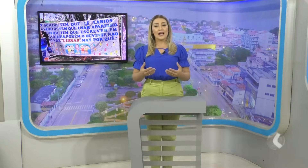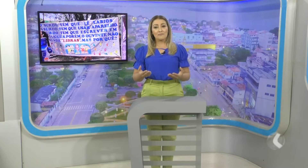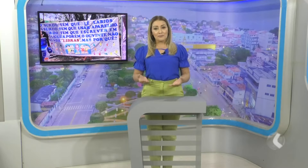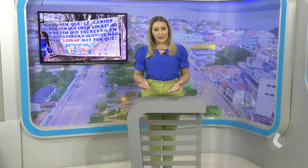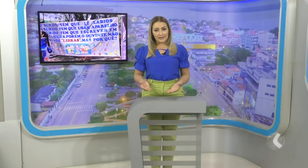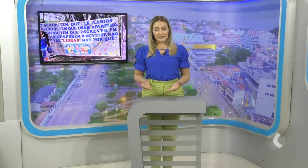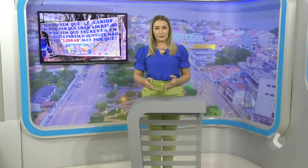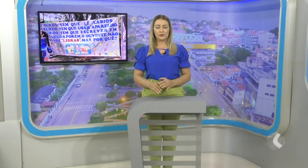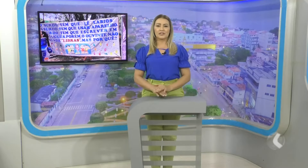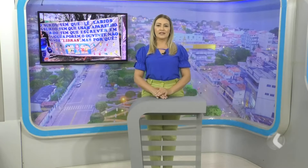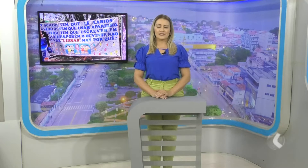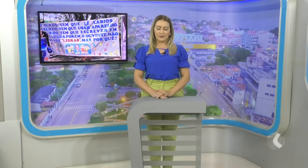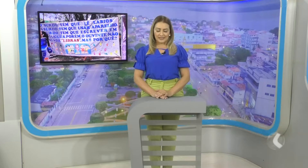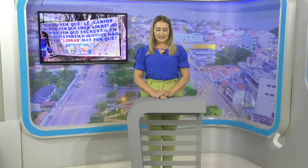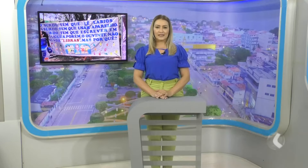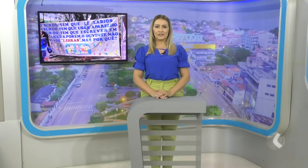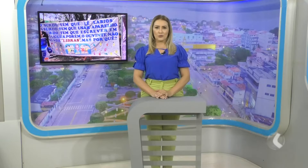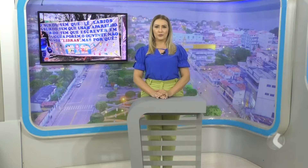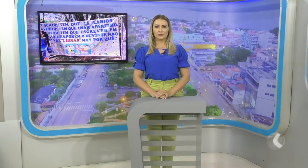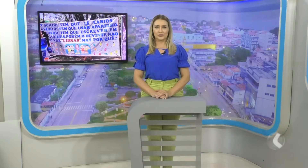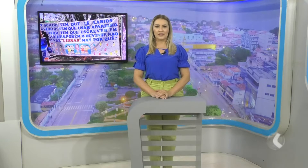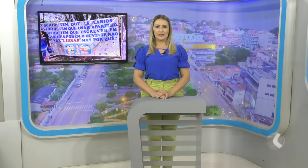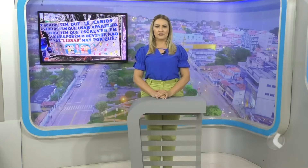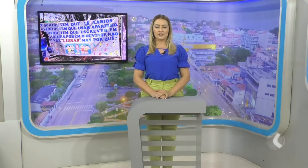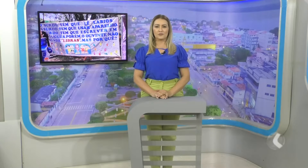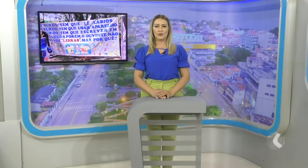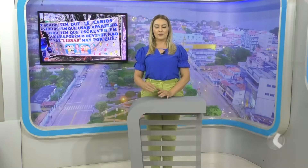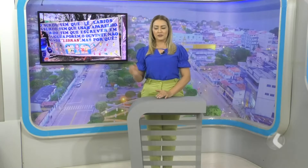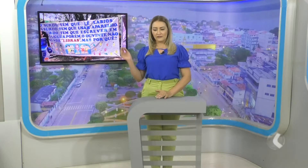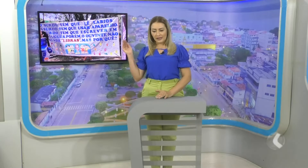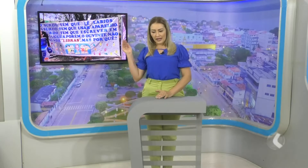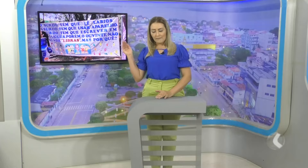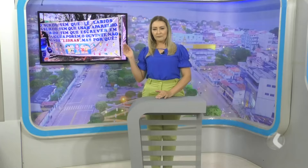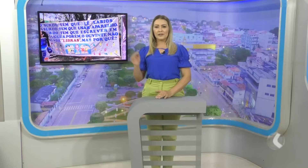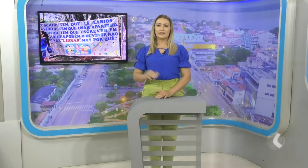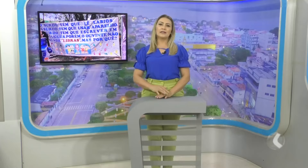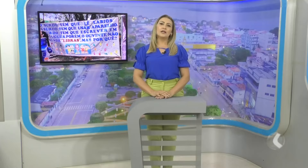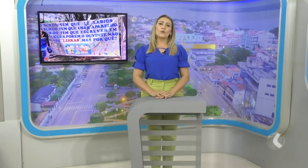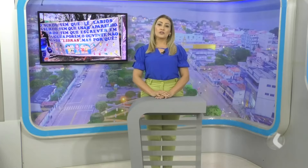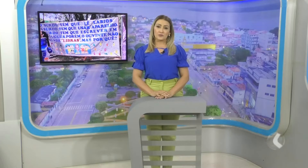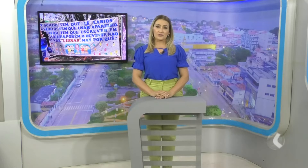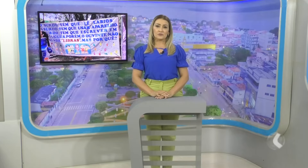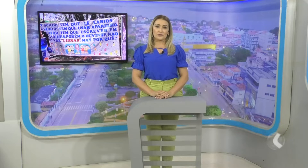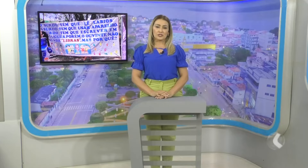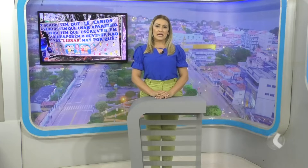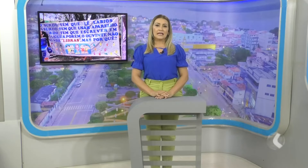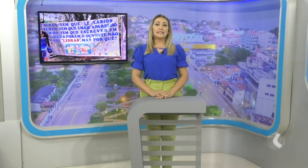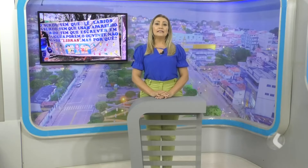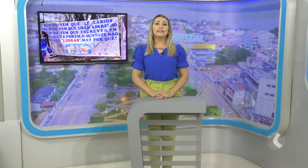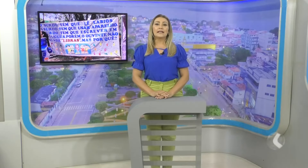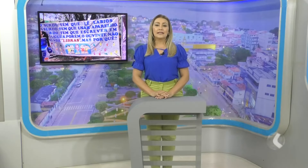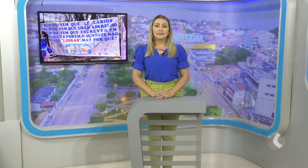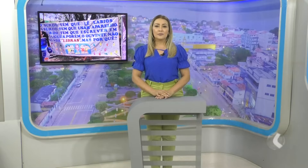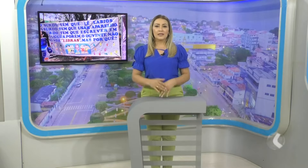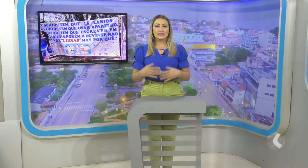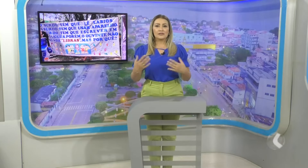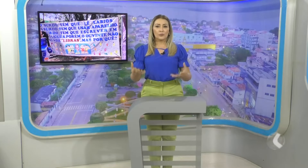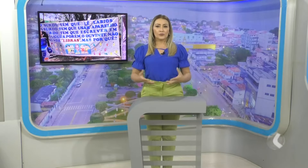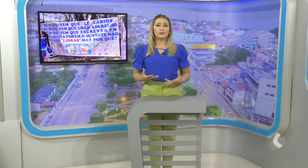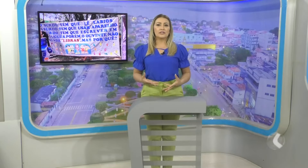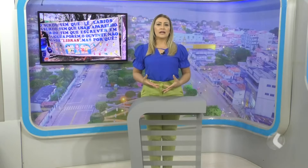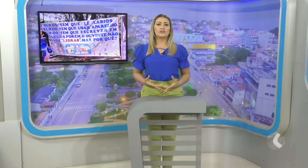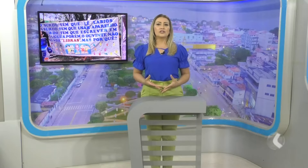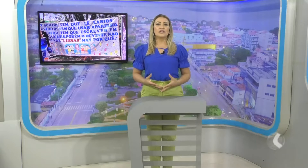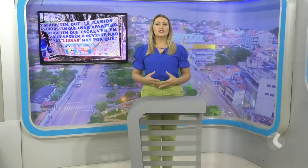sinais, mas aprenda, porque essa é uma excelente oportunidade, gente, para poder falar com as pessoas. E terá também